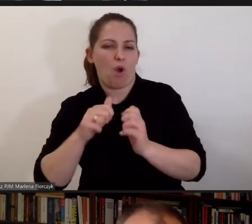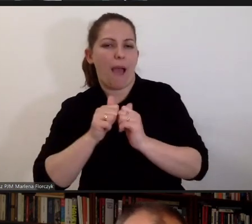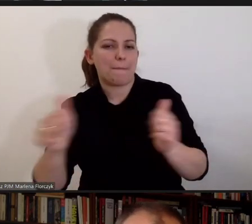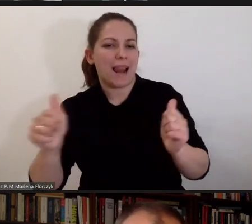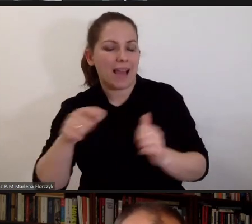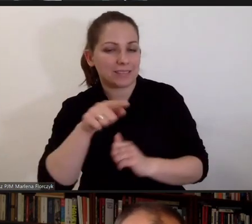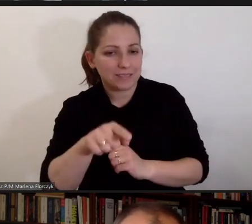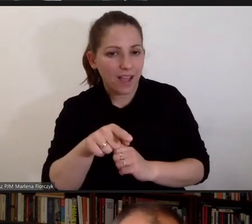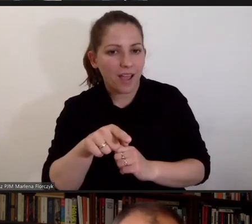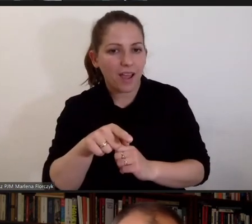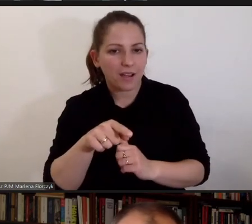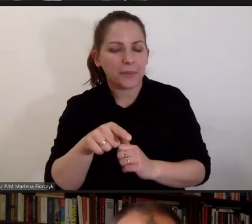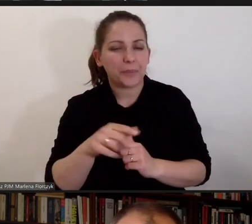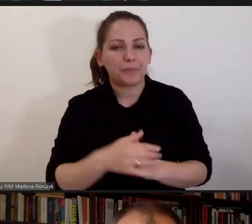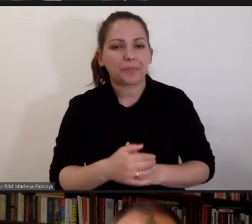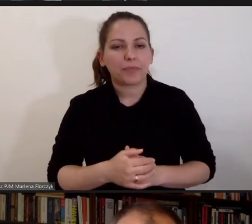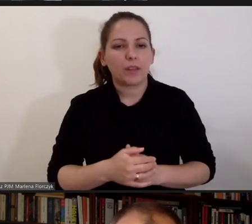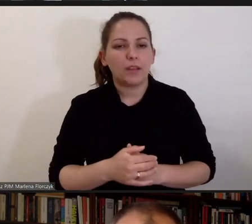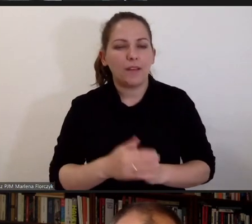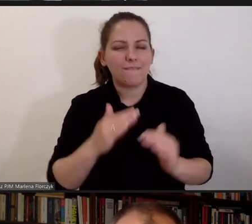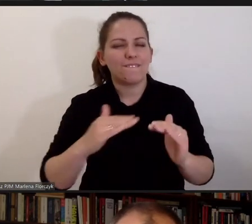Izby Pierwszej Instancji.